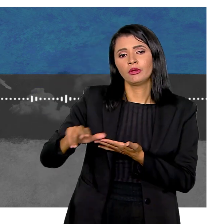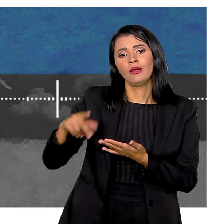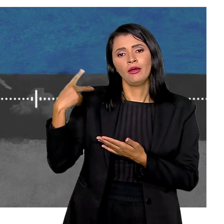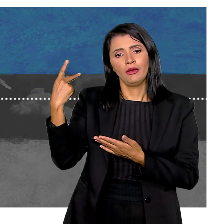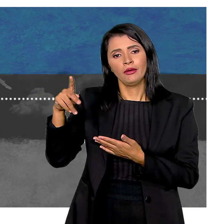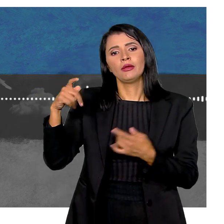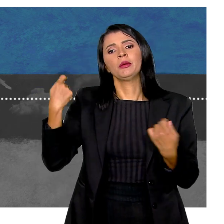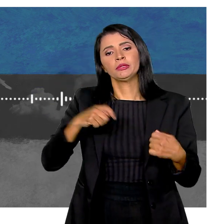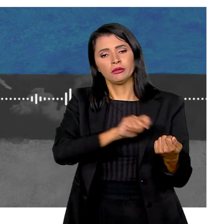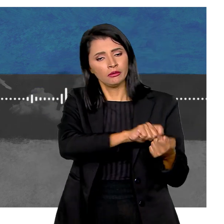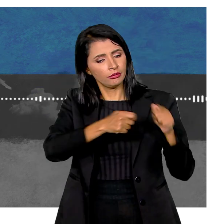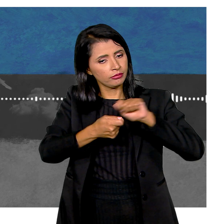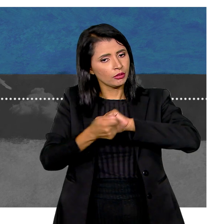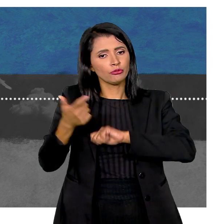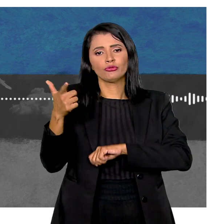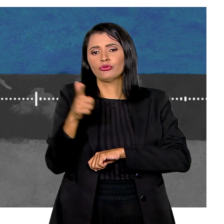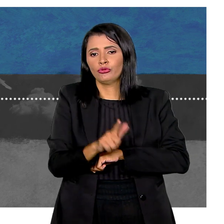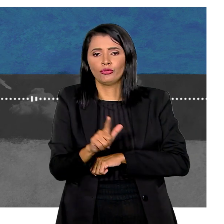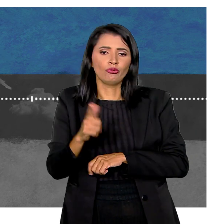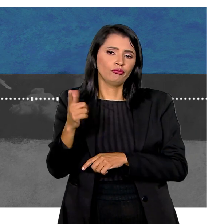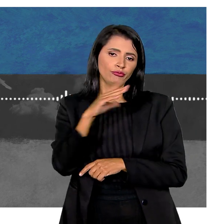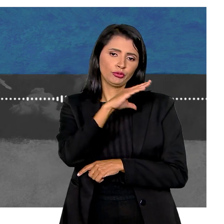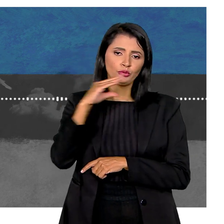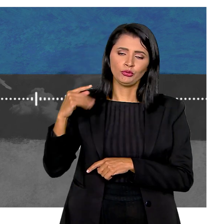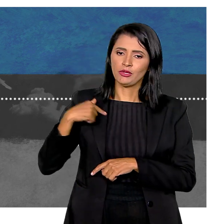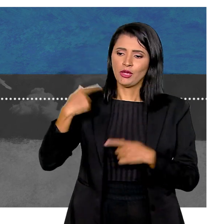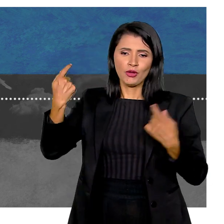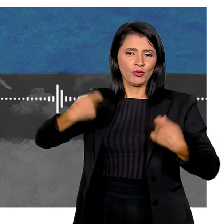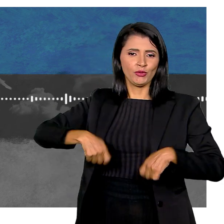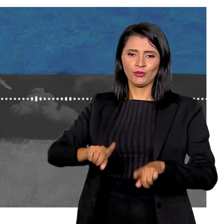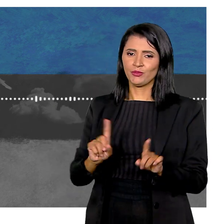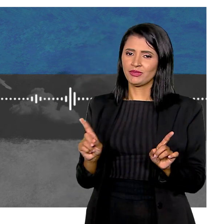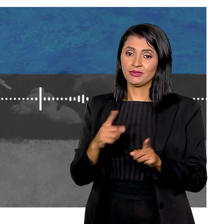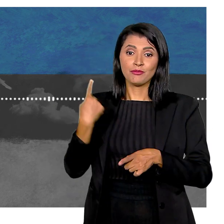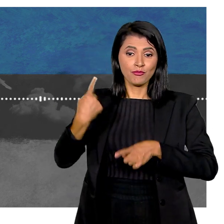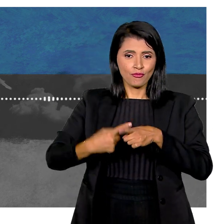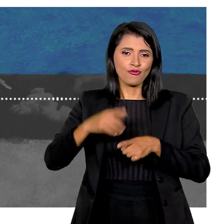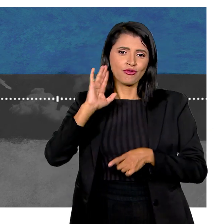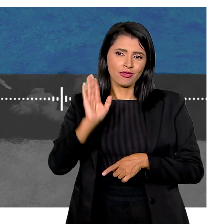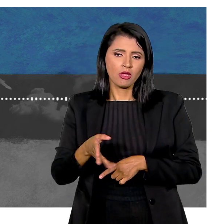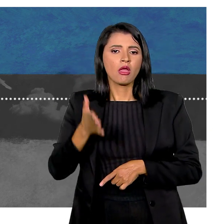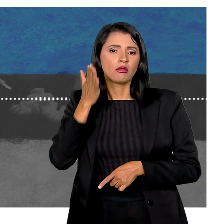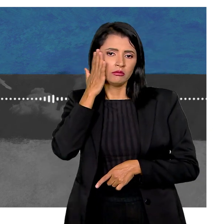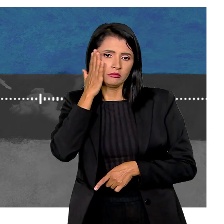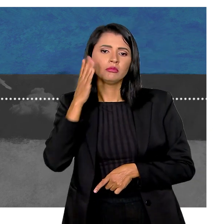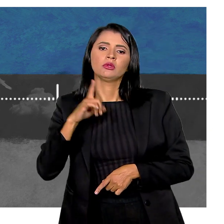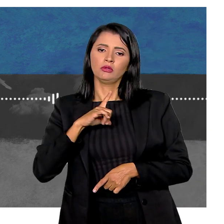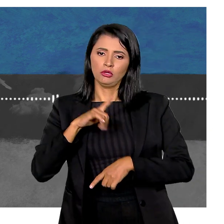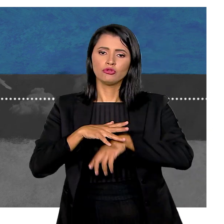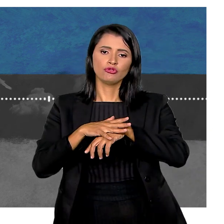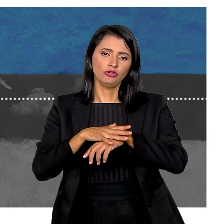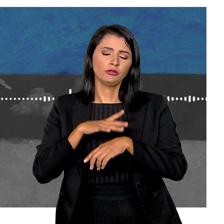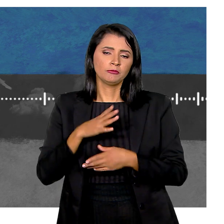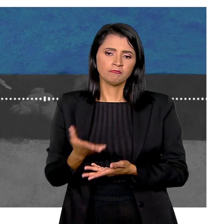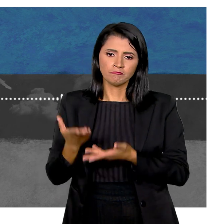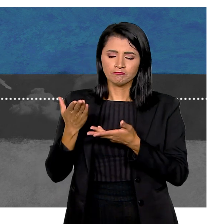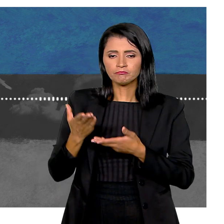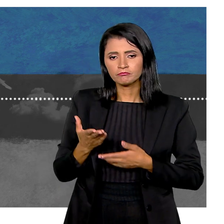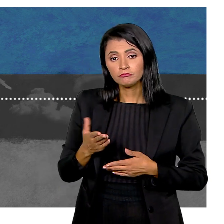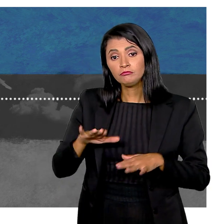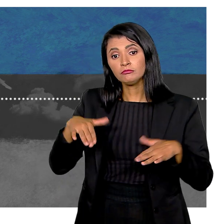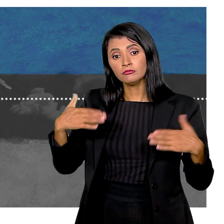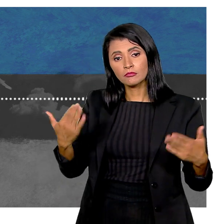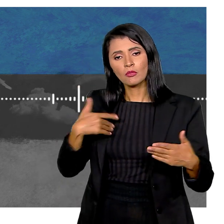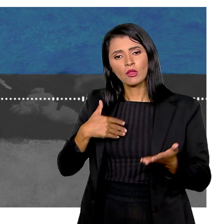Elas já têm tudo isso E elas têm que readaptar Tudo isso depois de adulto E eu não precisei disso Porque eu sempre soube Que eu tinha esclerose